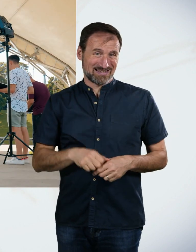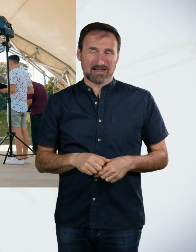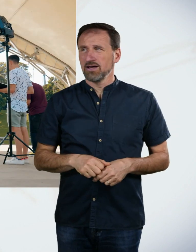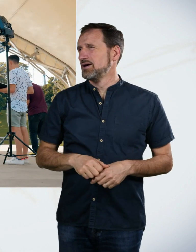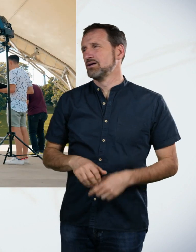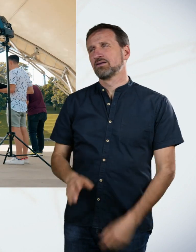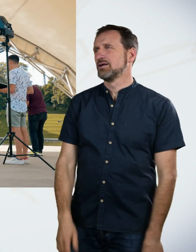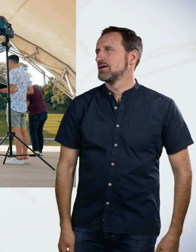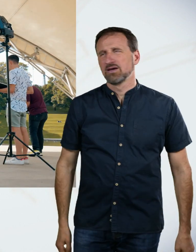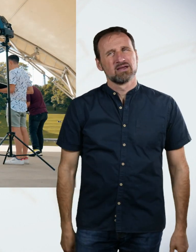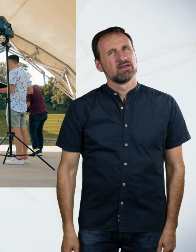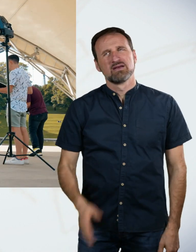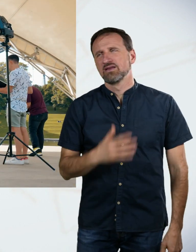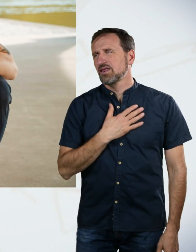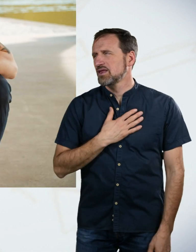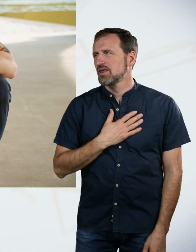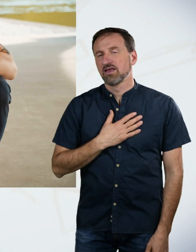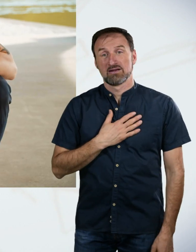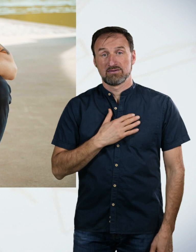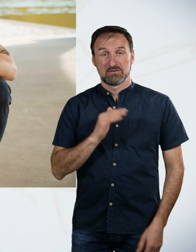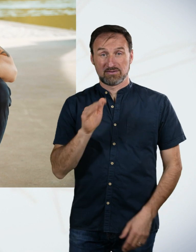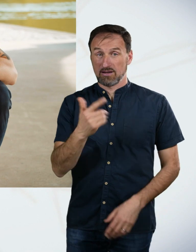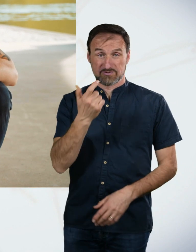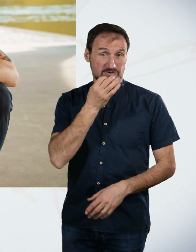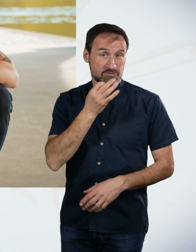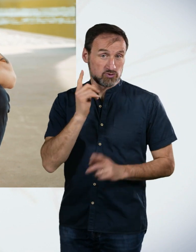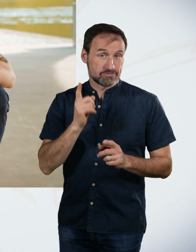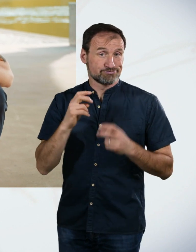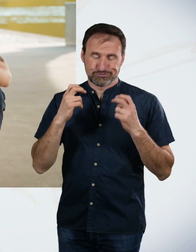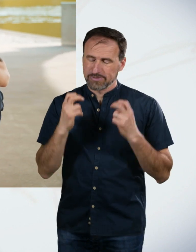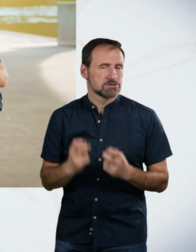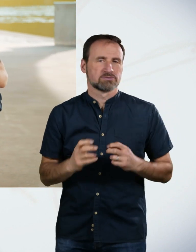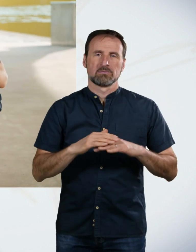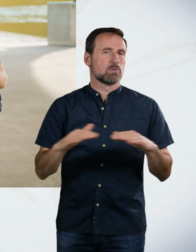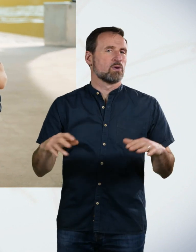Ach. Nach 20 Minuten dann saß ich das erste Mal am Boden und musste in der Pause machen, ich konnte nicht mehr. Es hat immer weiter abgebaut.